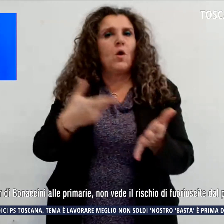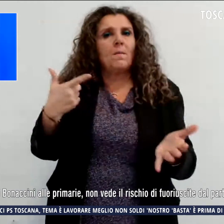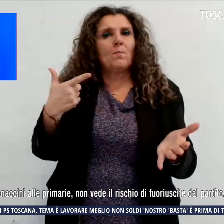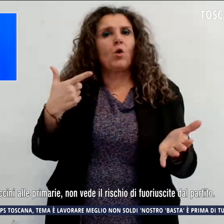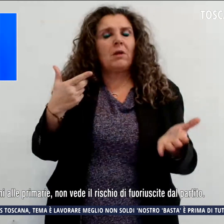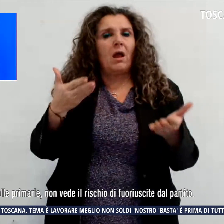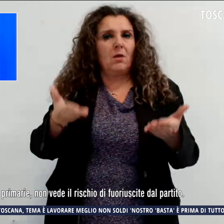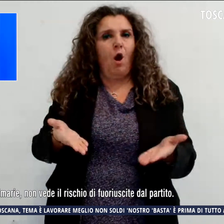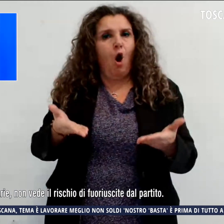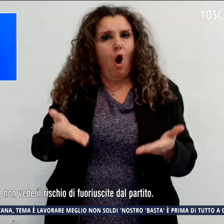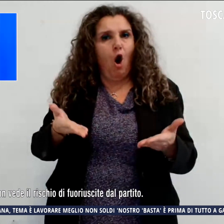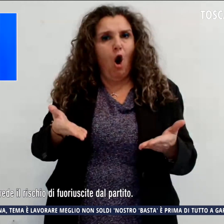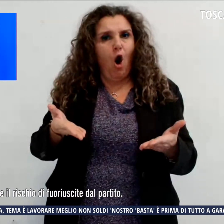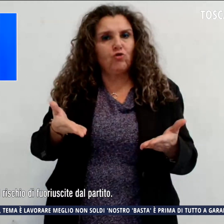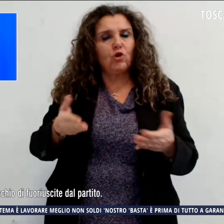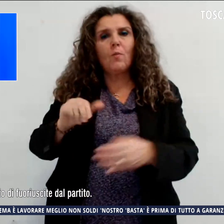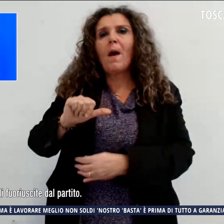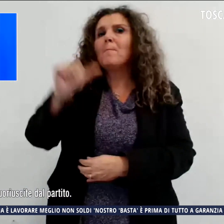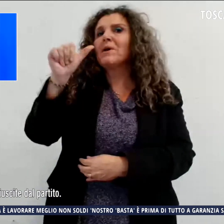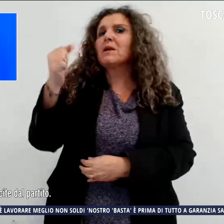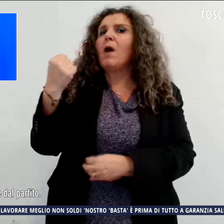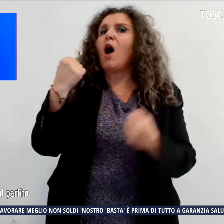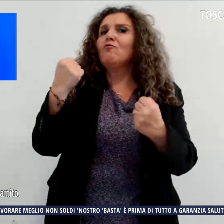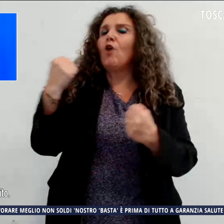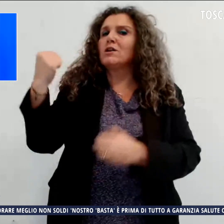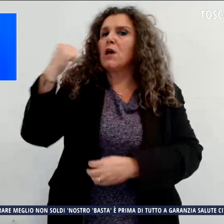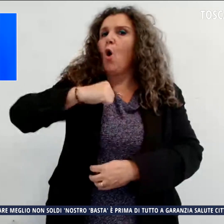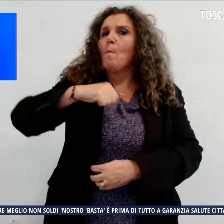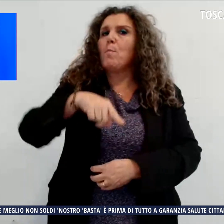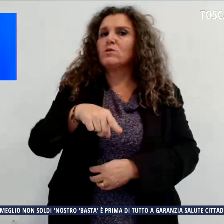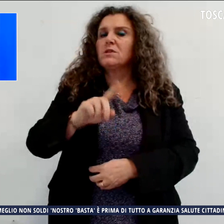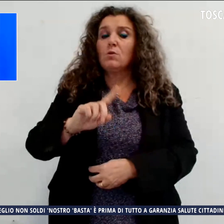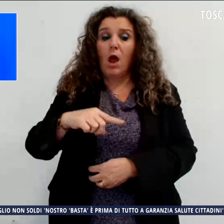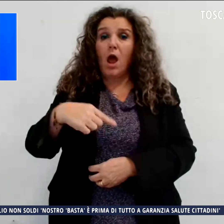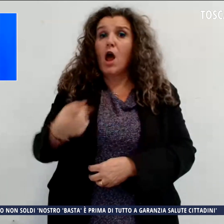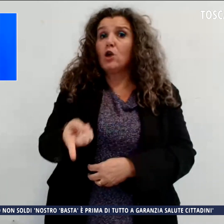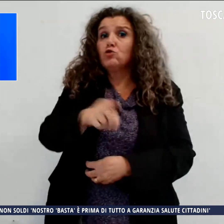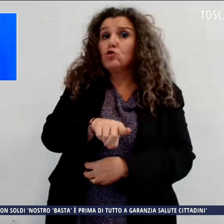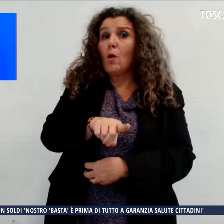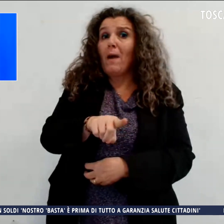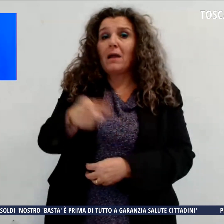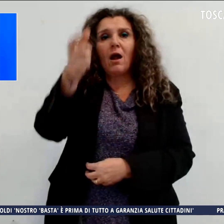come principale forza all'opposizione e domani al governo del Paese.